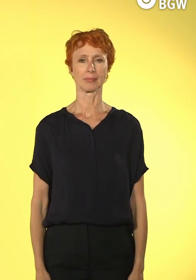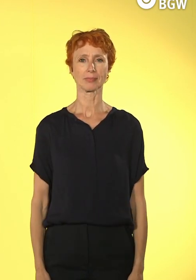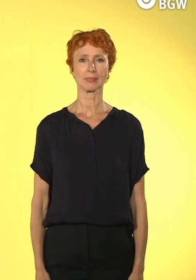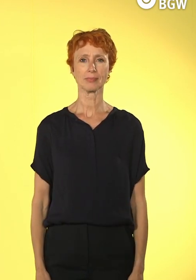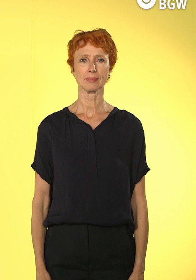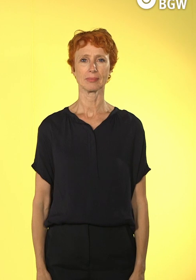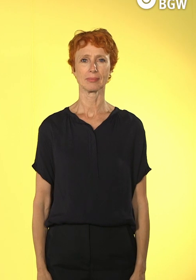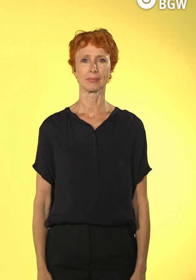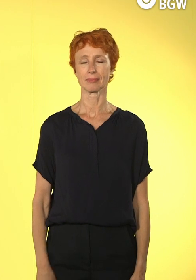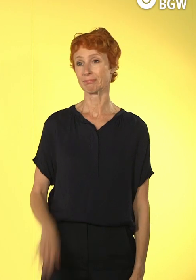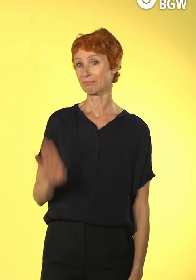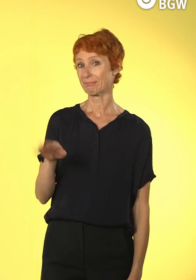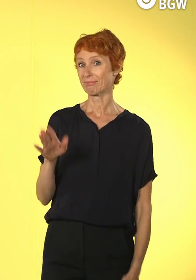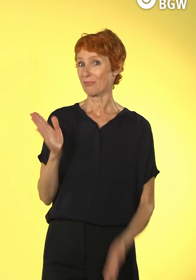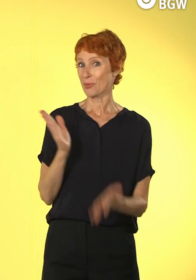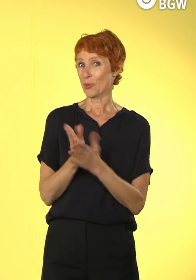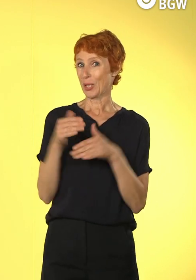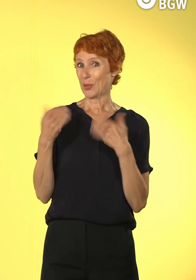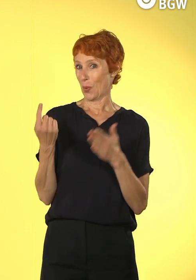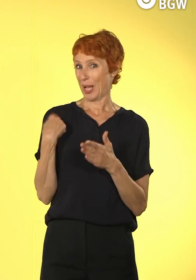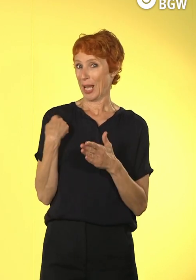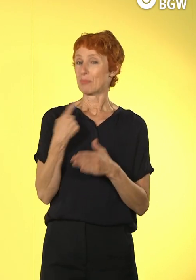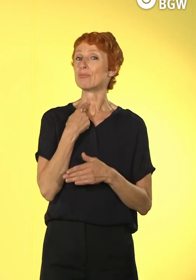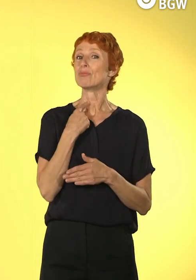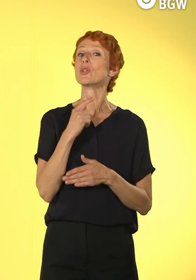Manfred, jetzt haben wir schon den Fakt, dass du stumm geschaltet bist.